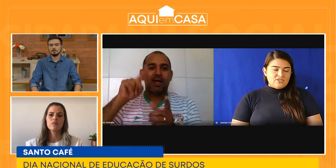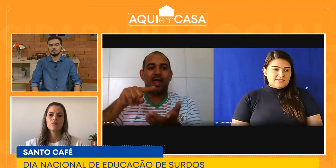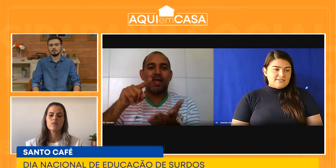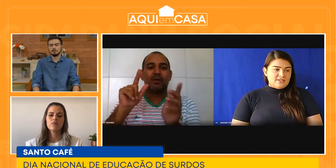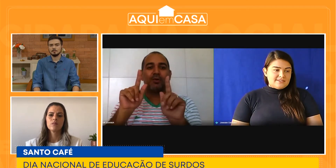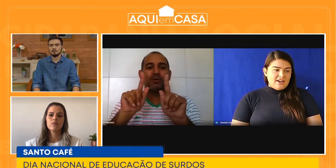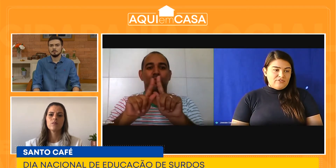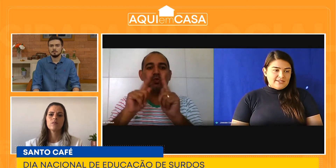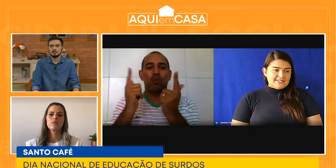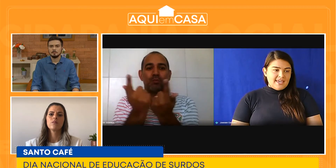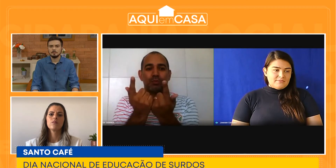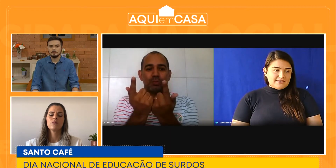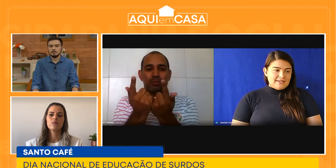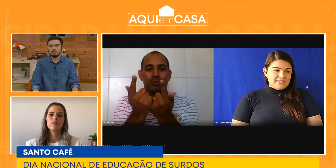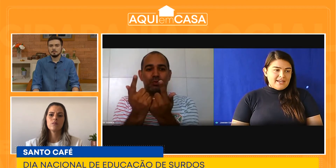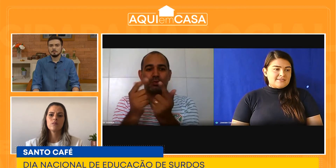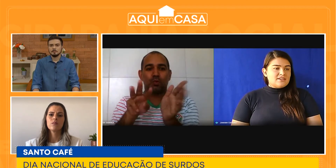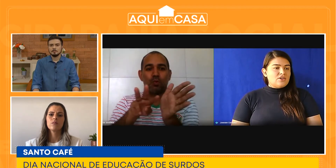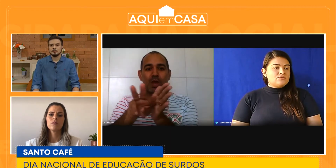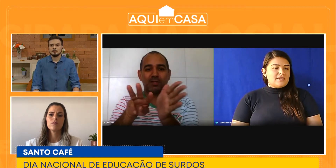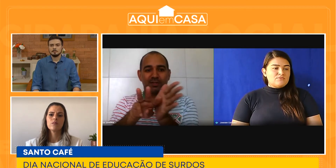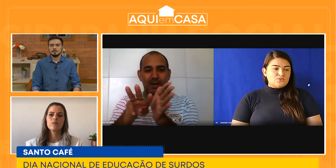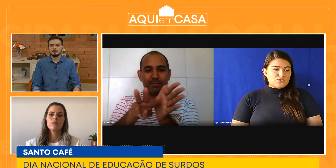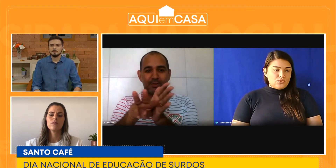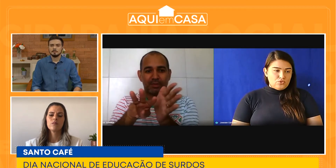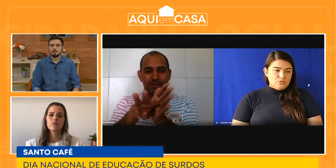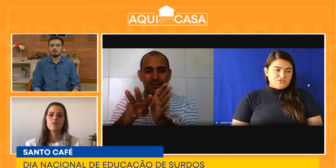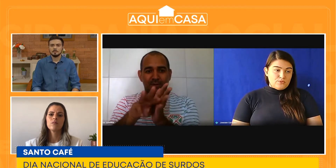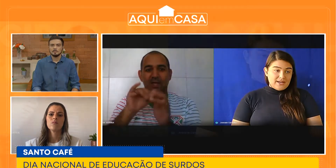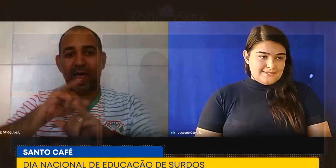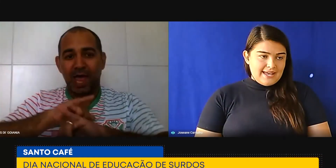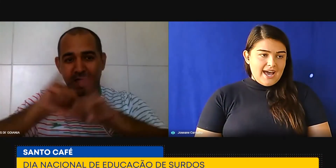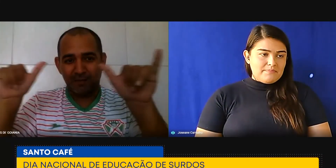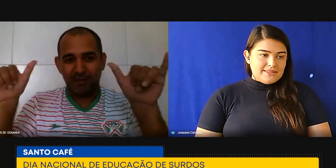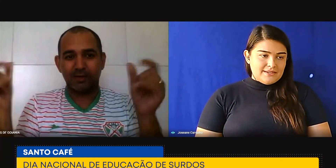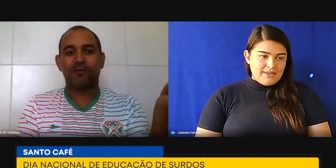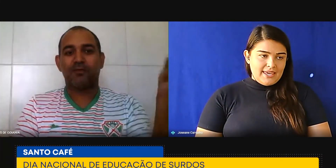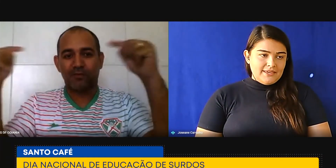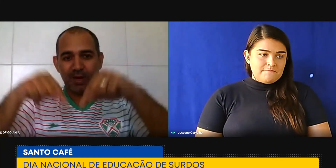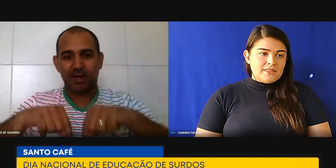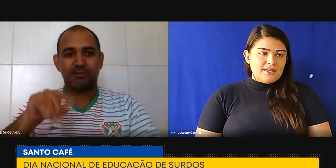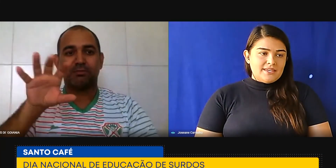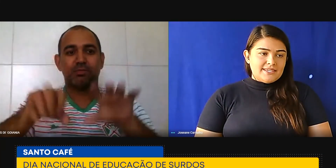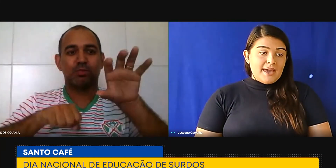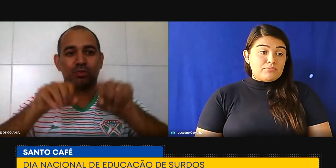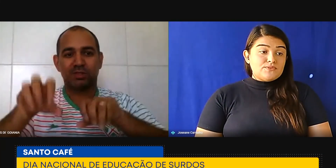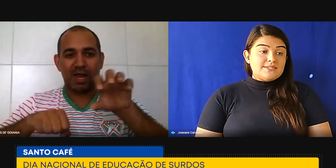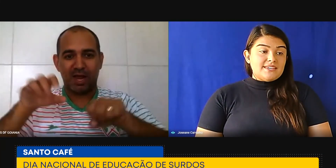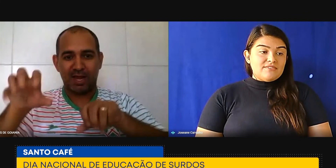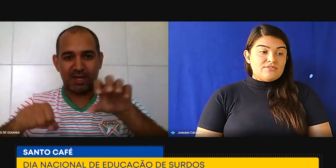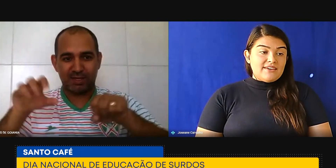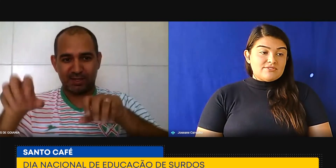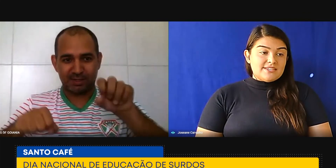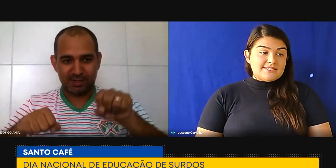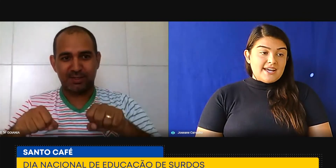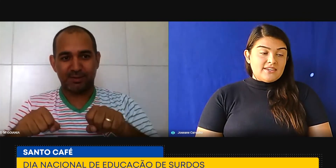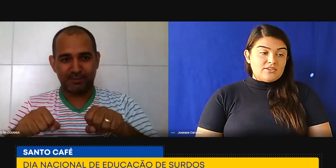nós oferecemos alimentação, temos os grupos de WhatsApp também, que é possível vocês estarem